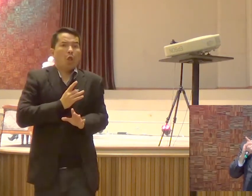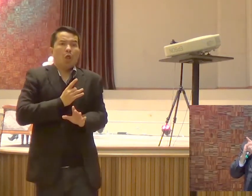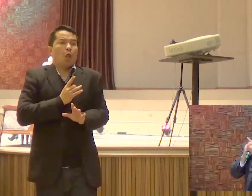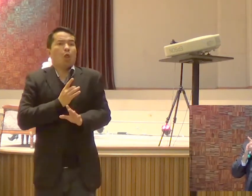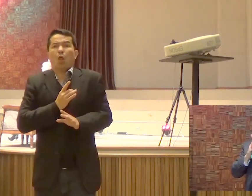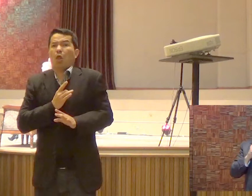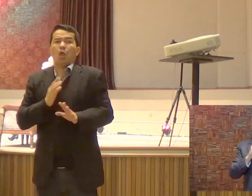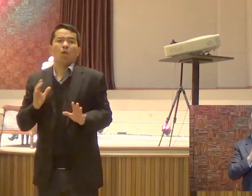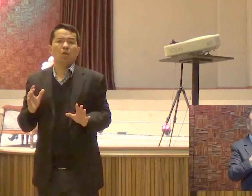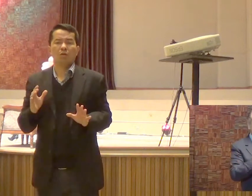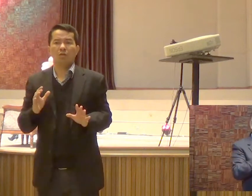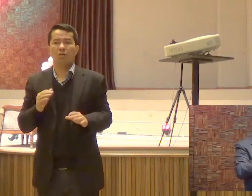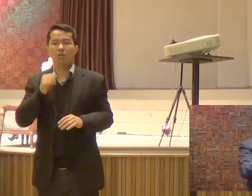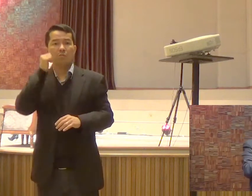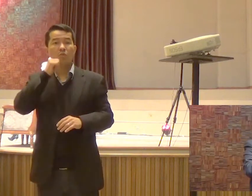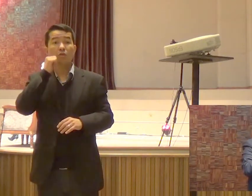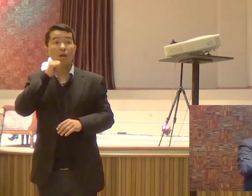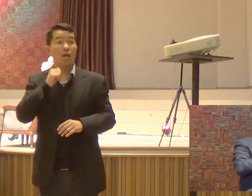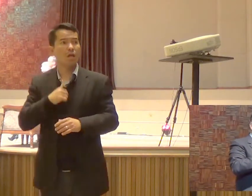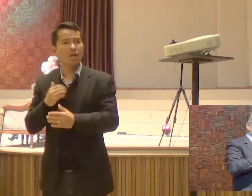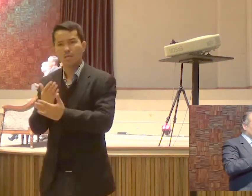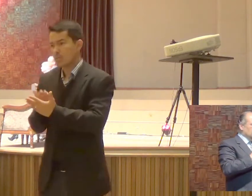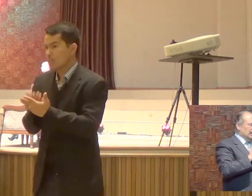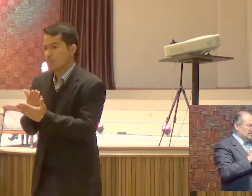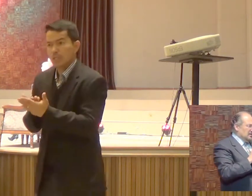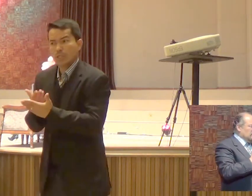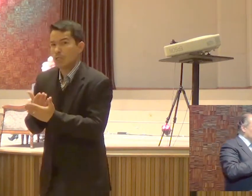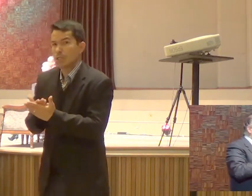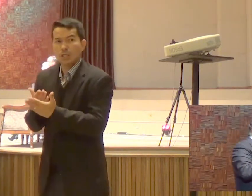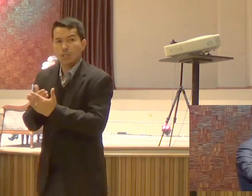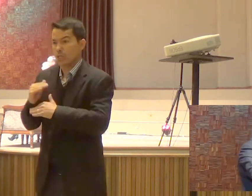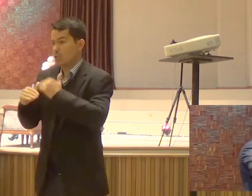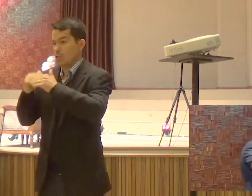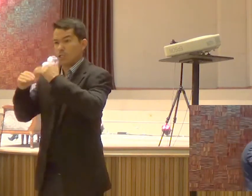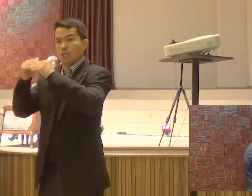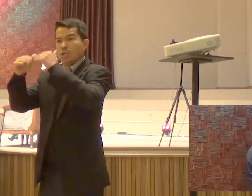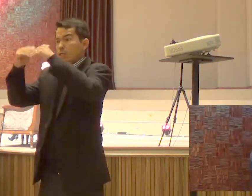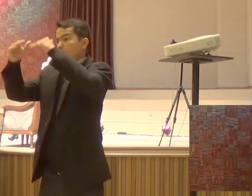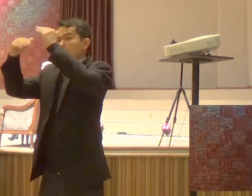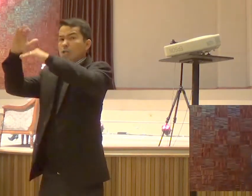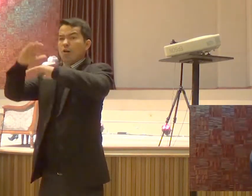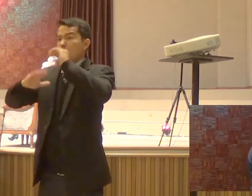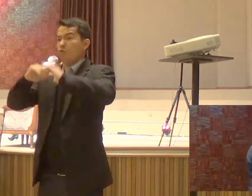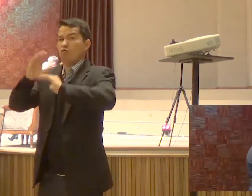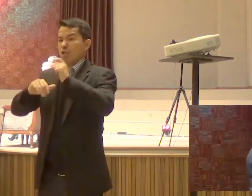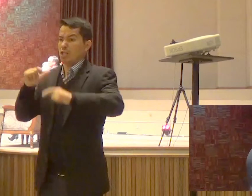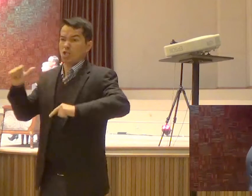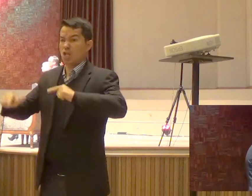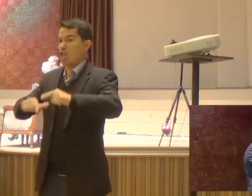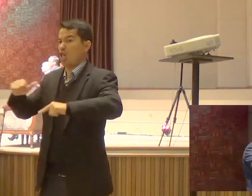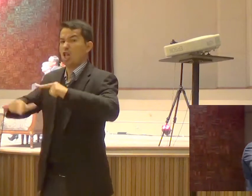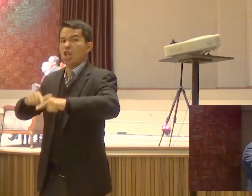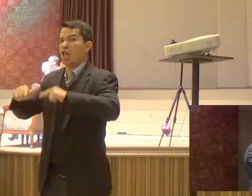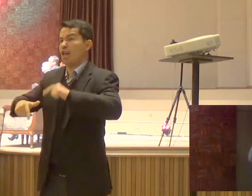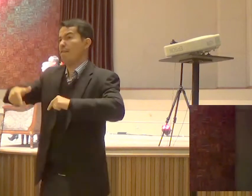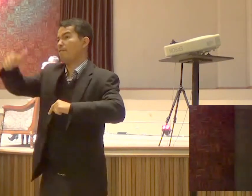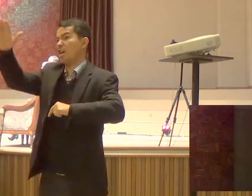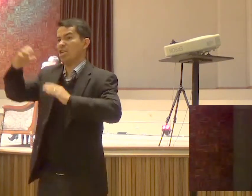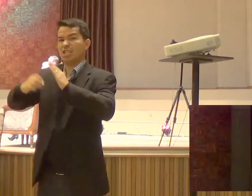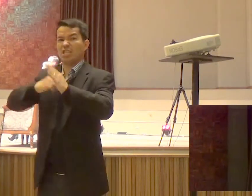As mulheres As estão estudando As Crescendo São ativas Vão para o mercado De trabalho E